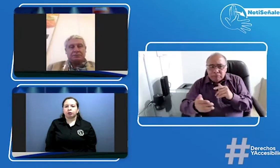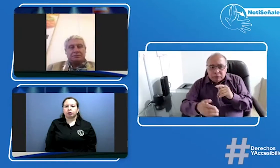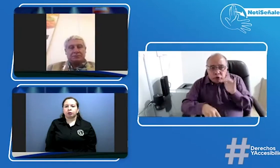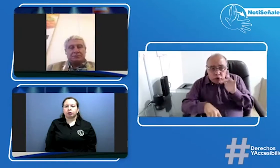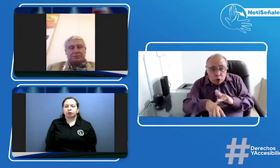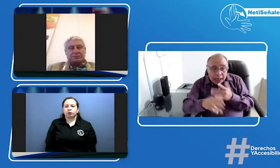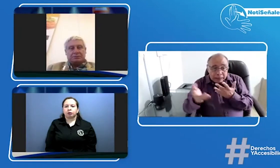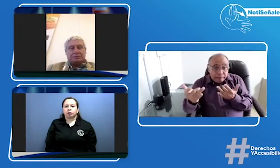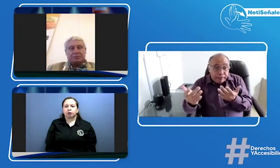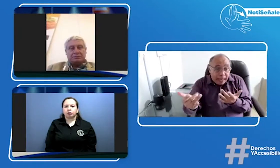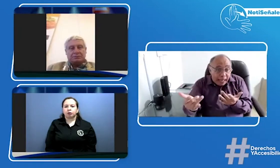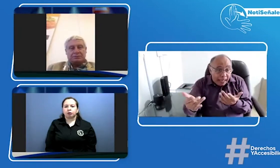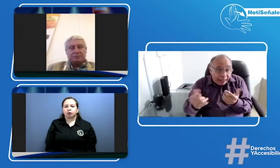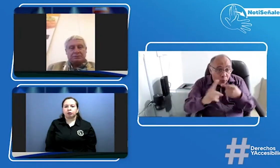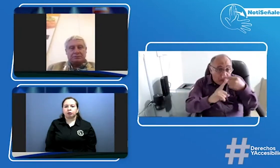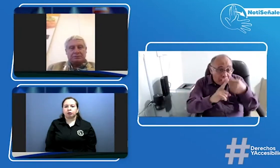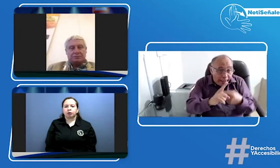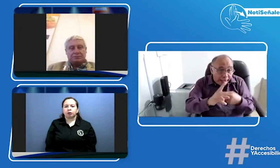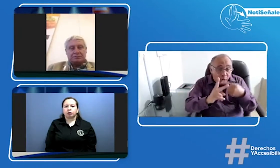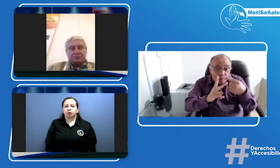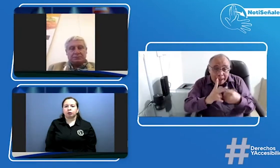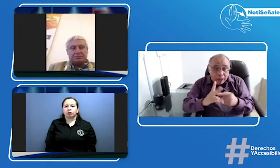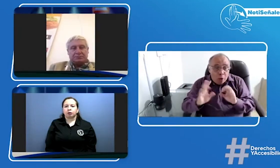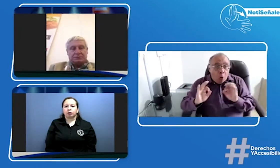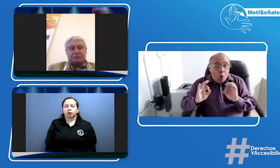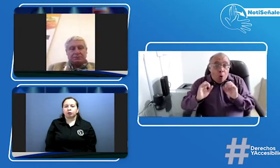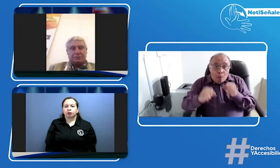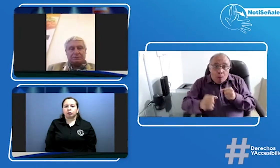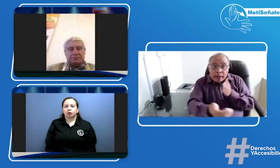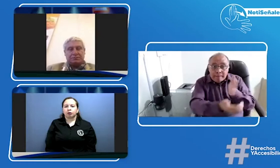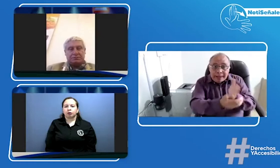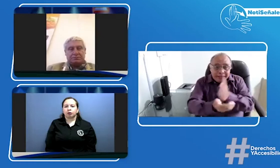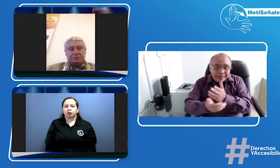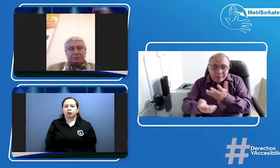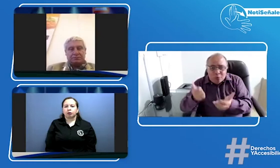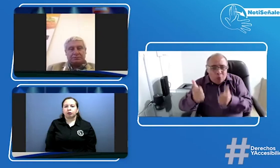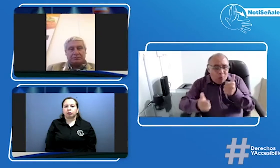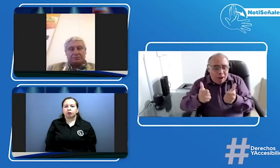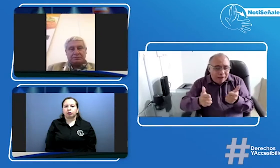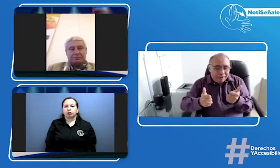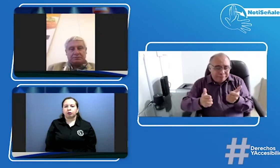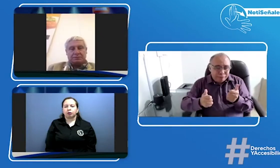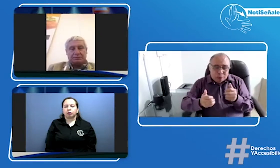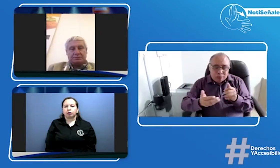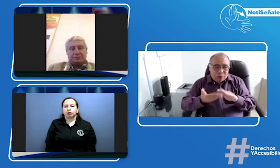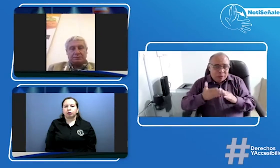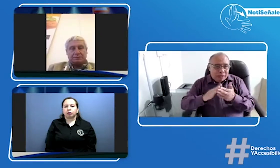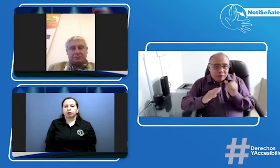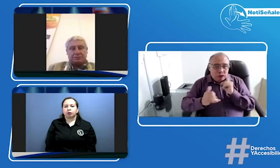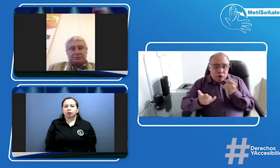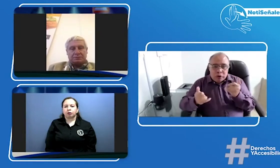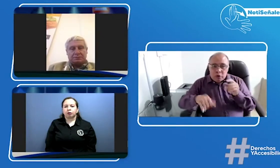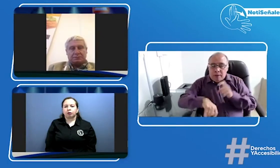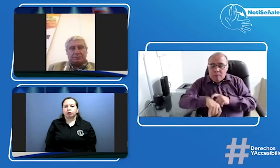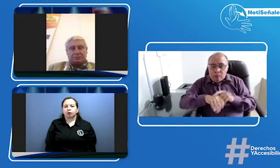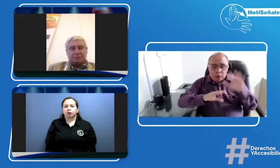disponibilidad que qué debe hacer que él necesita la licencia de conducción que ya se ha acercado a dos espacios